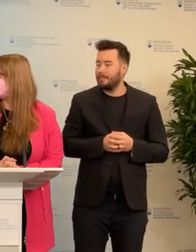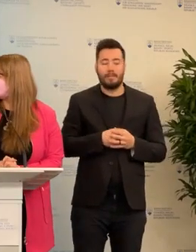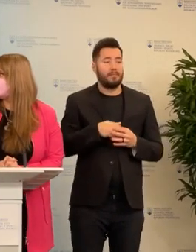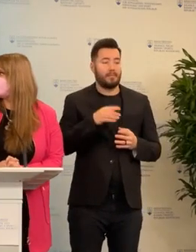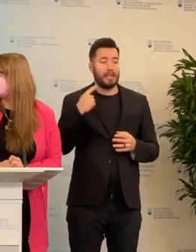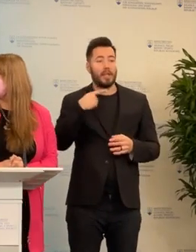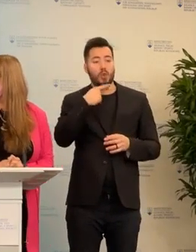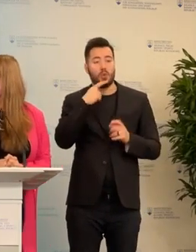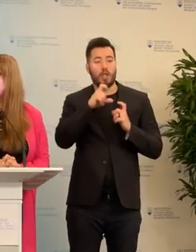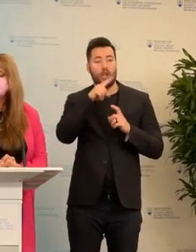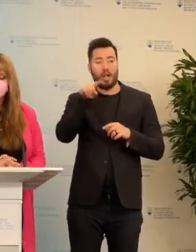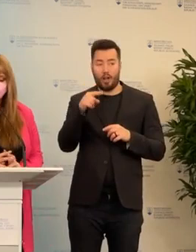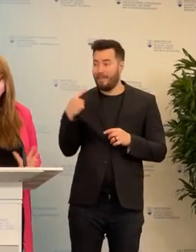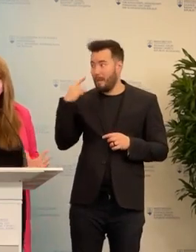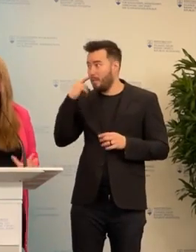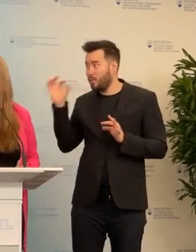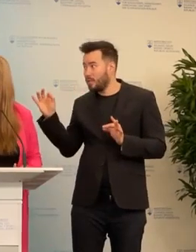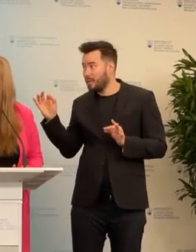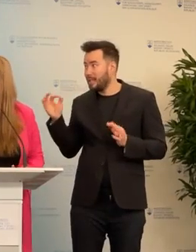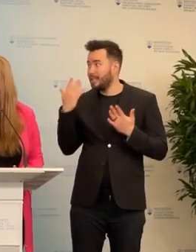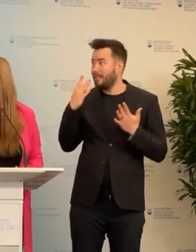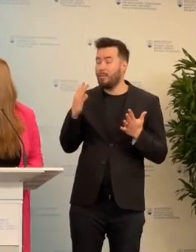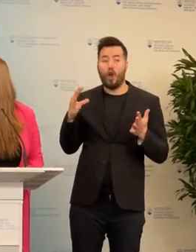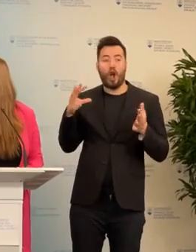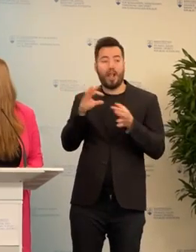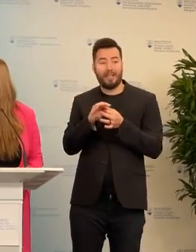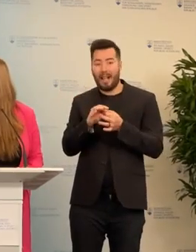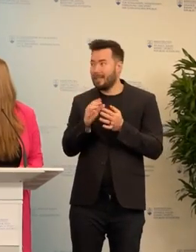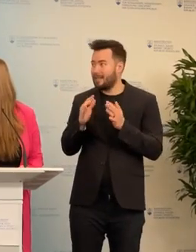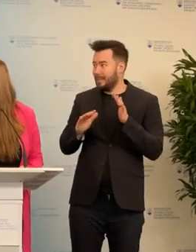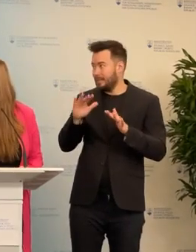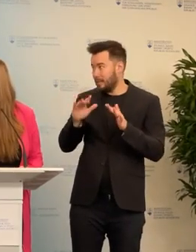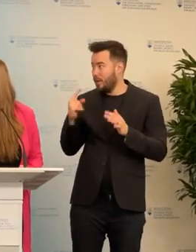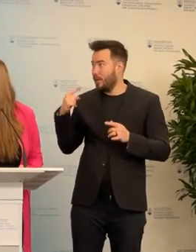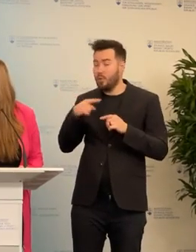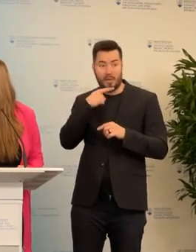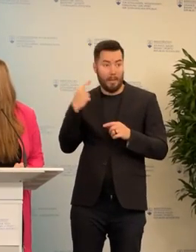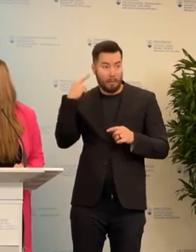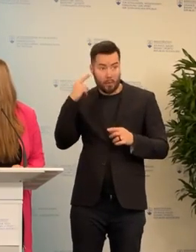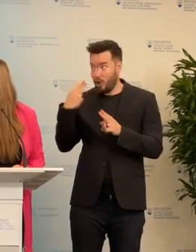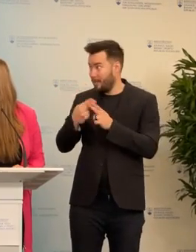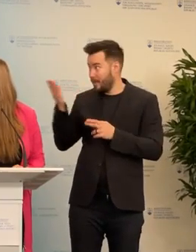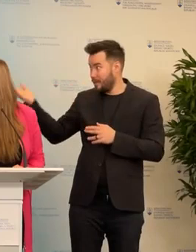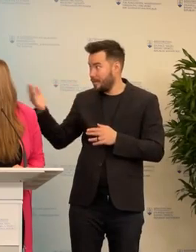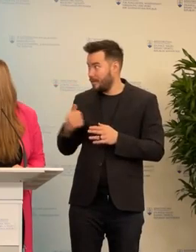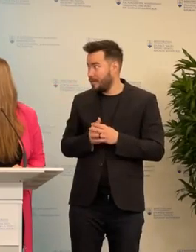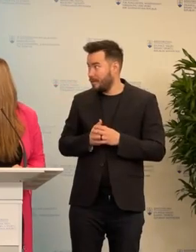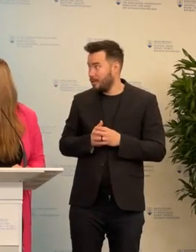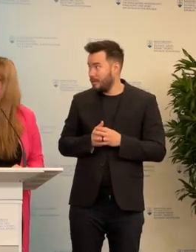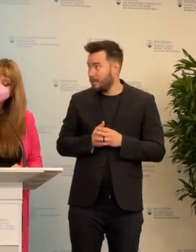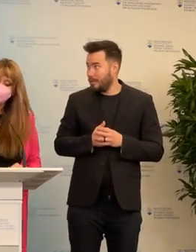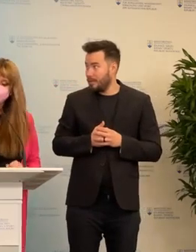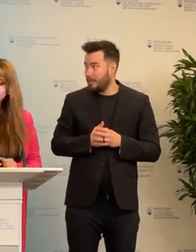Šareková počuje, lebo ten kontakt je taký, že zaujímavý. Zuzi, počuješ teraz, že ideš odpovedať ty alebo môžem ja?